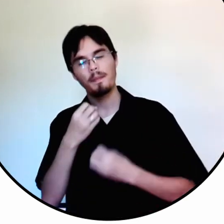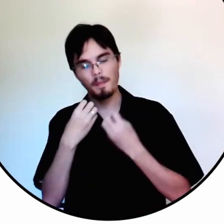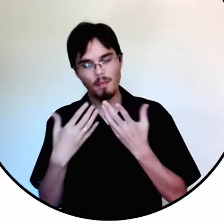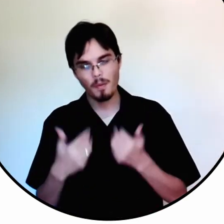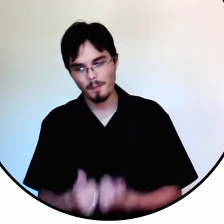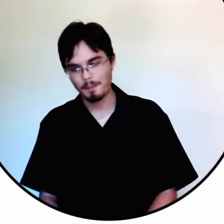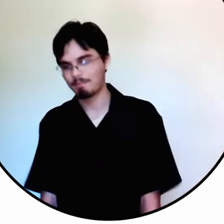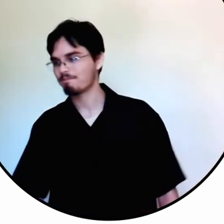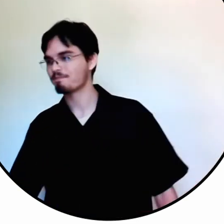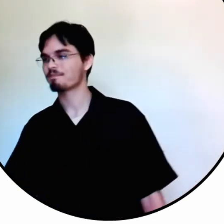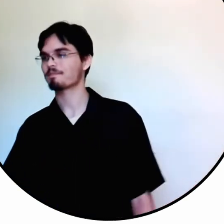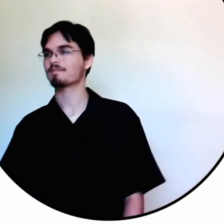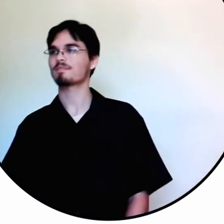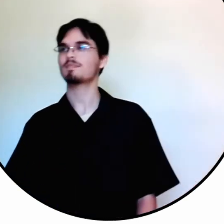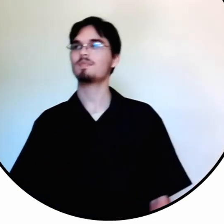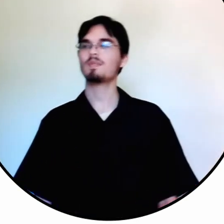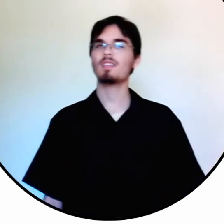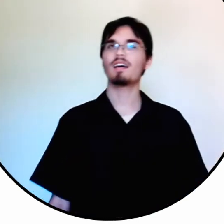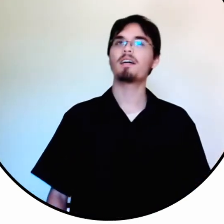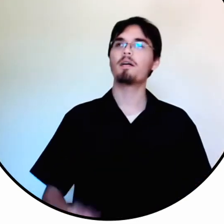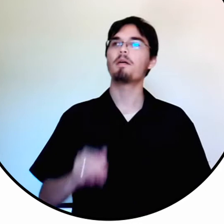Para vocês treinarem, tudo bem?